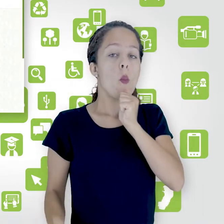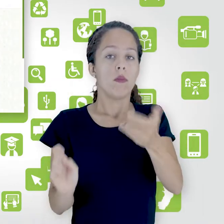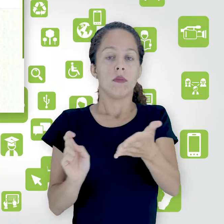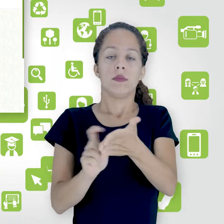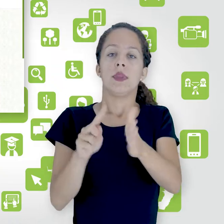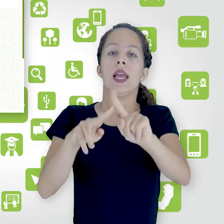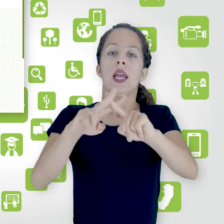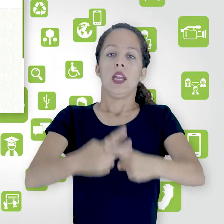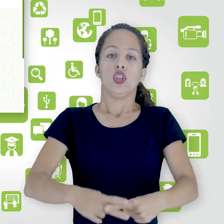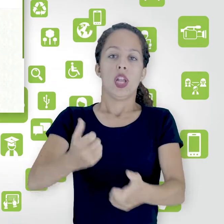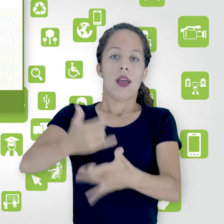questionário.